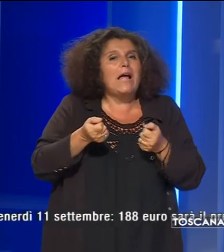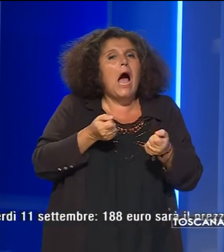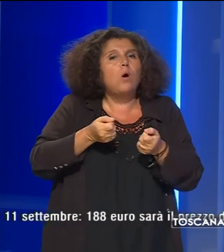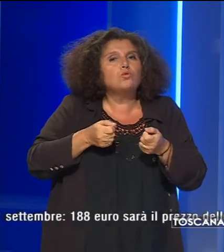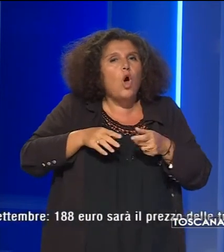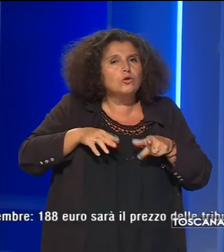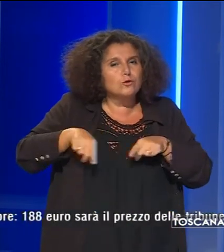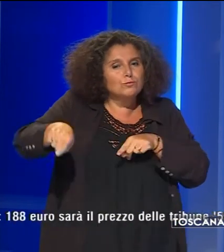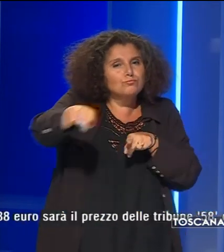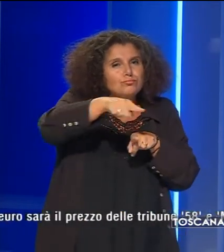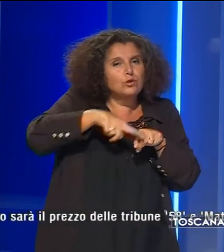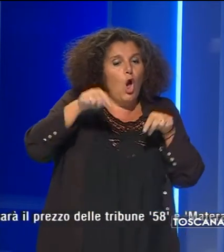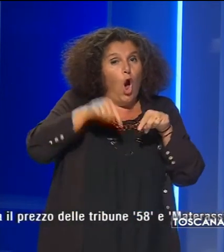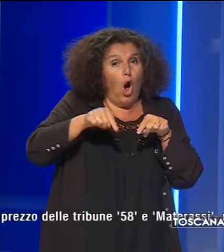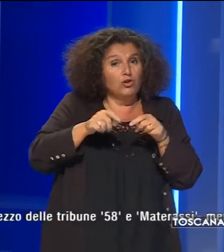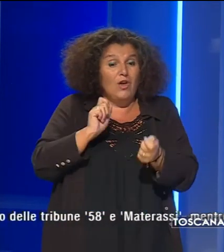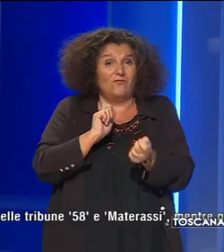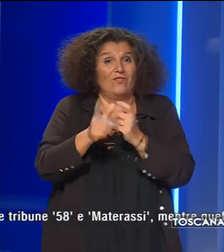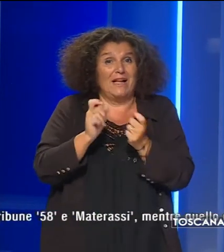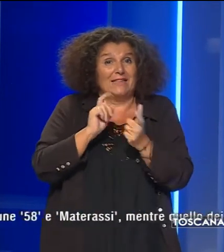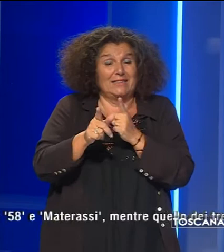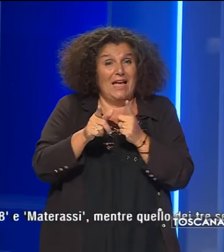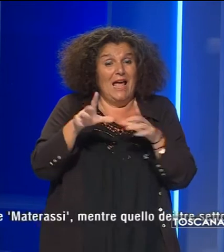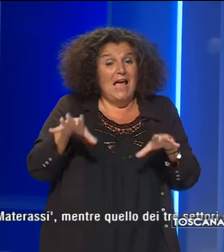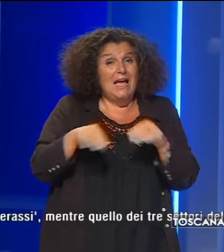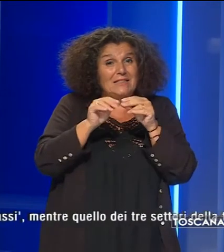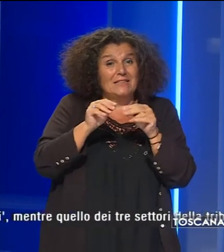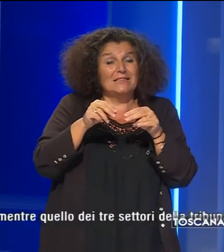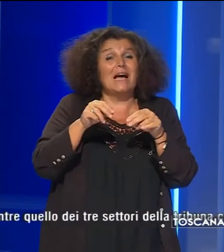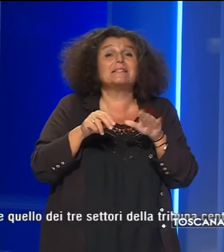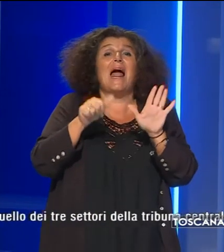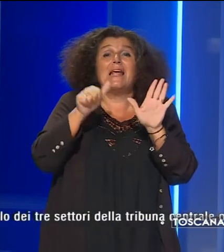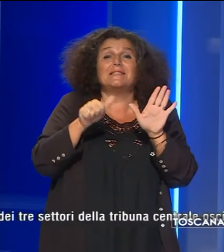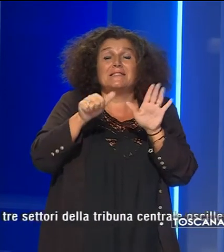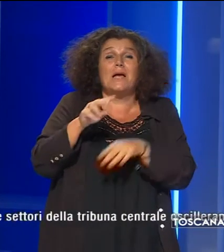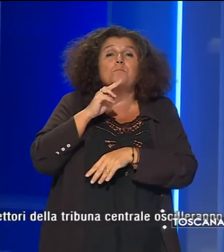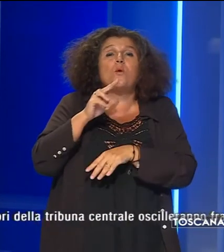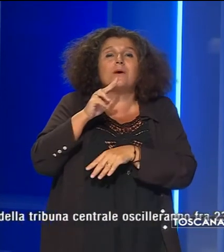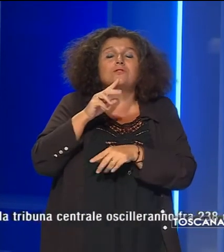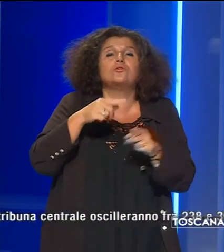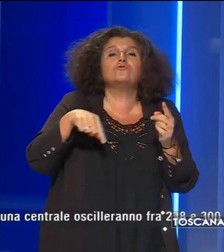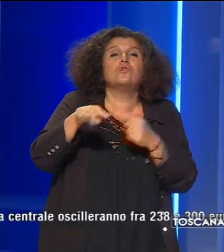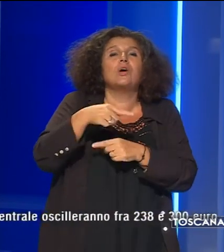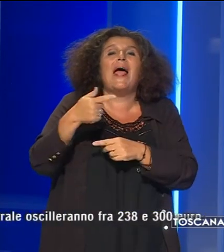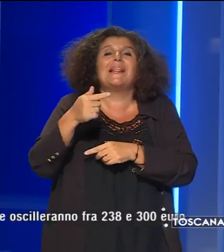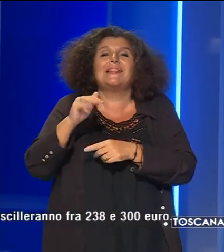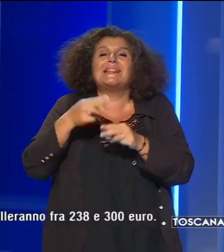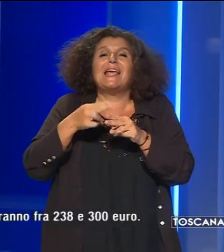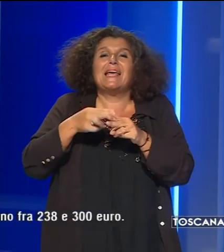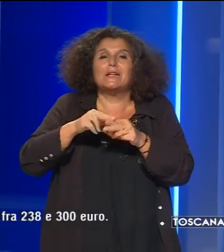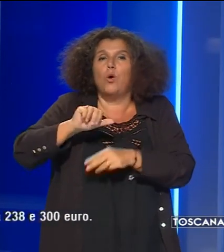oggi e saranno messi in vendita a partire dalle 18 sul circuito Ticket 1